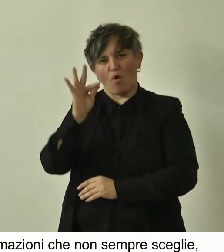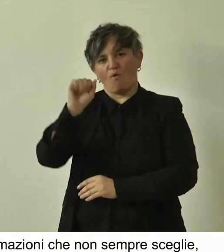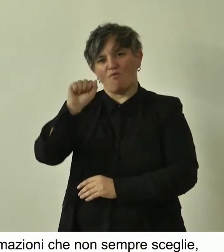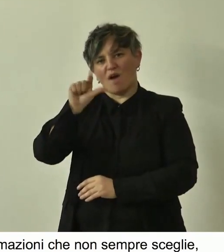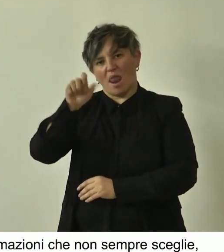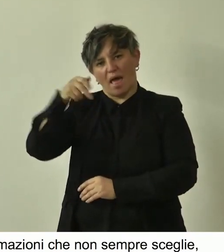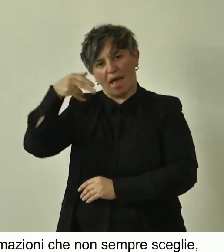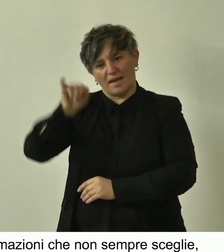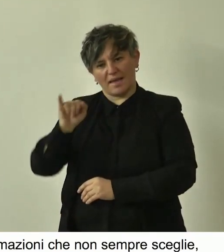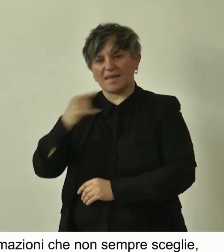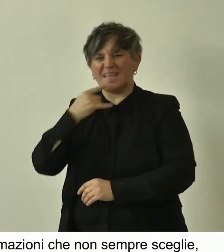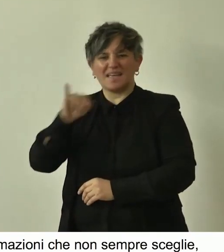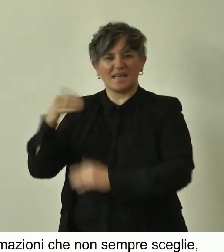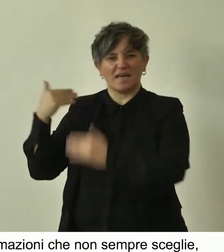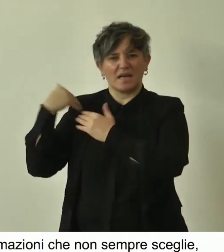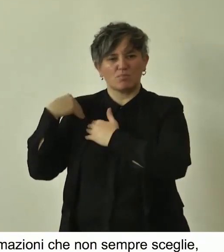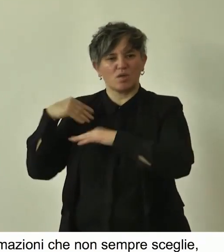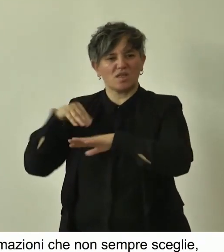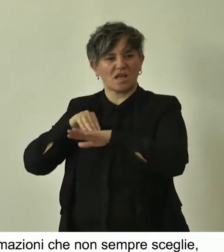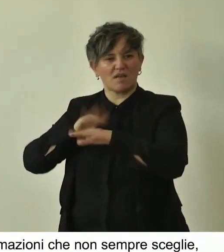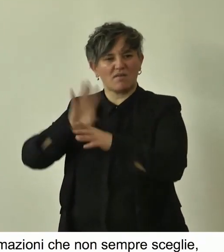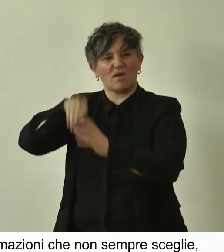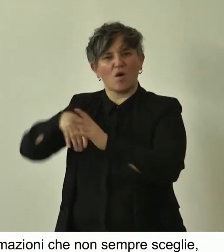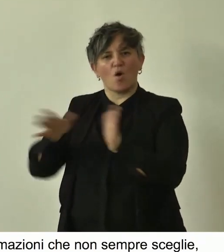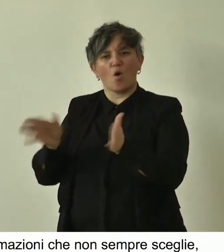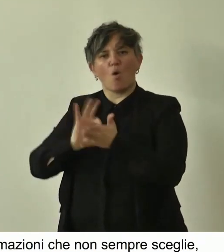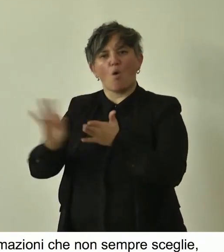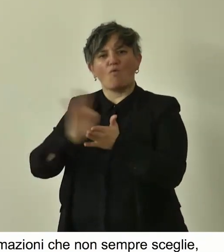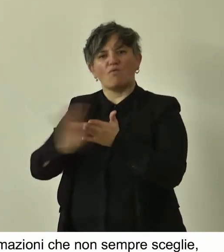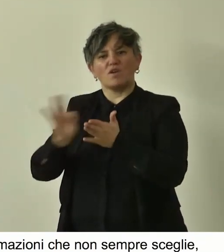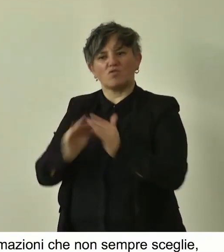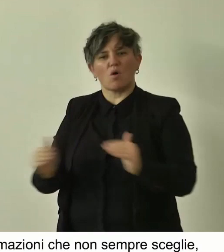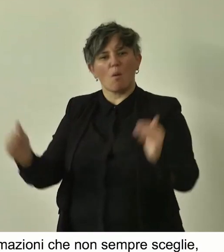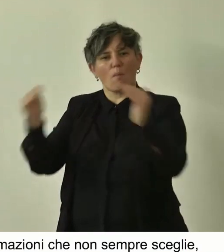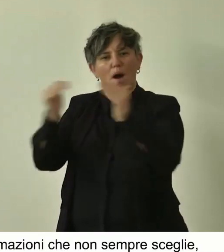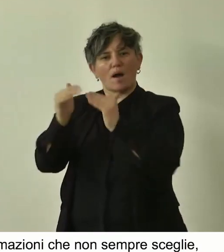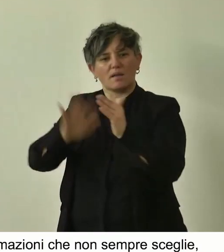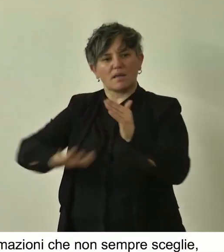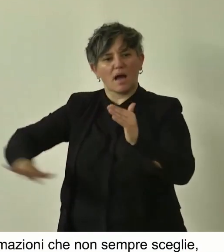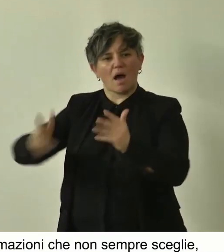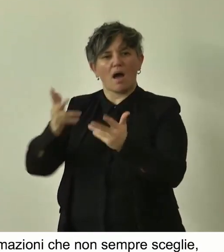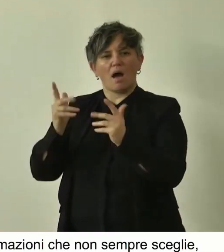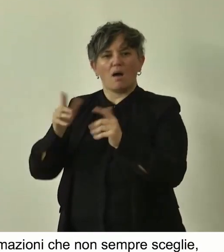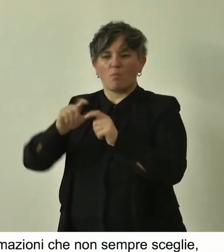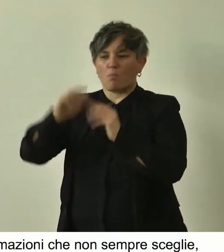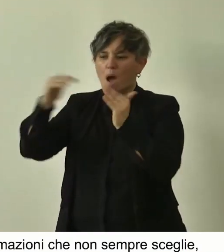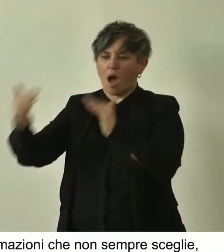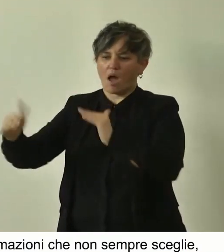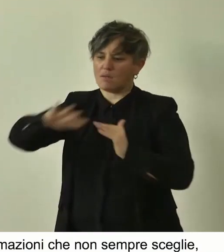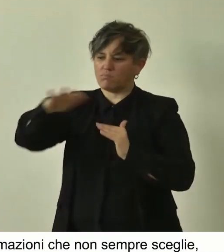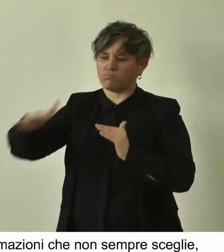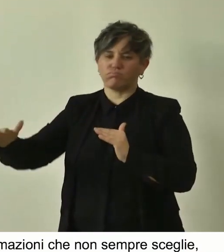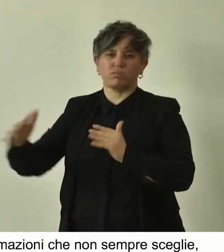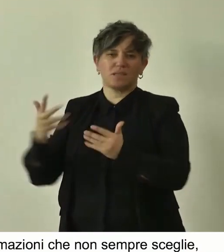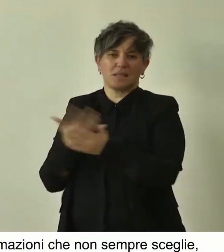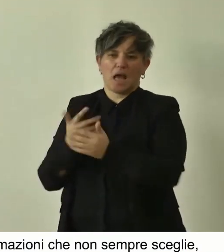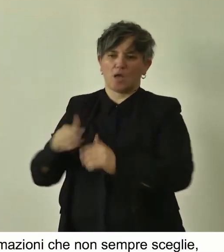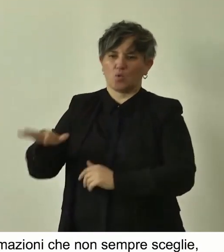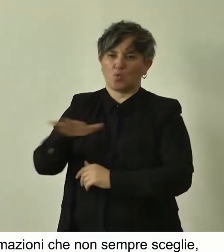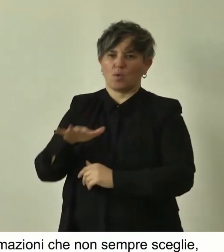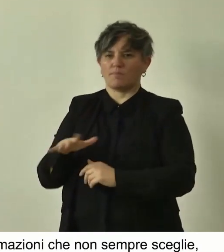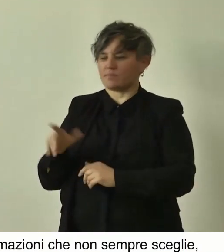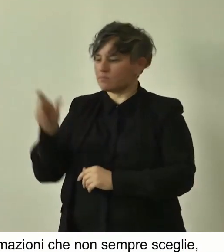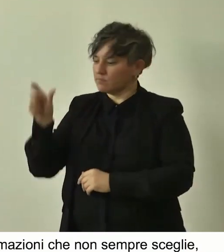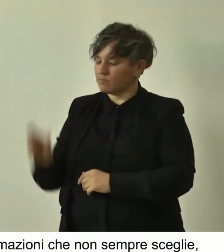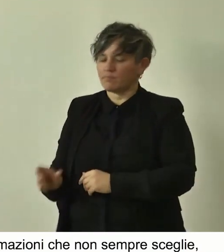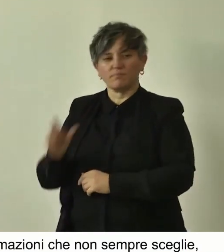il responsabile per il mio servizio dell'Ufficio Promozione della Qualità del Paesaggio e della Natura. Qui a fianco a me c'è Carlo Tovoli,